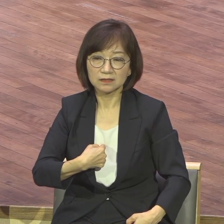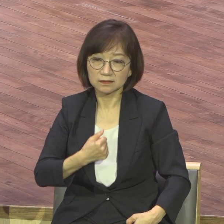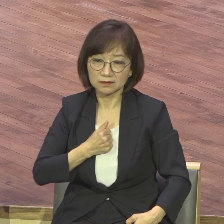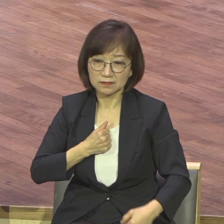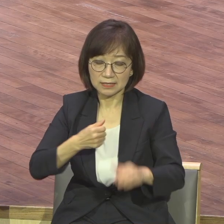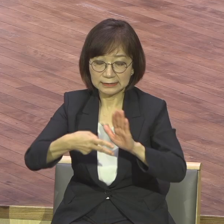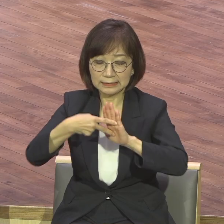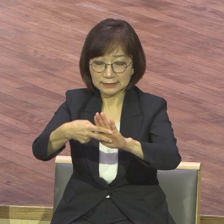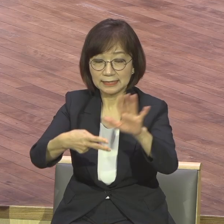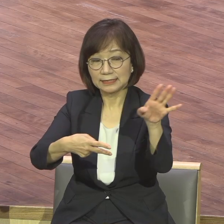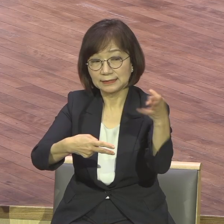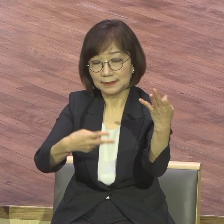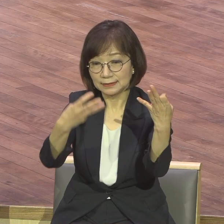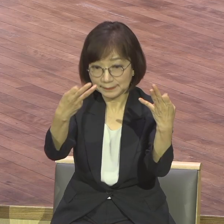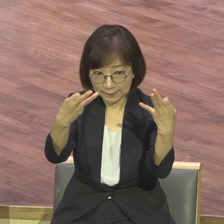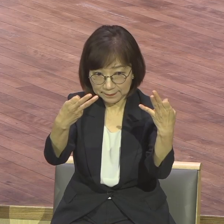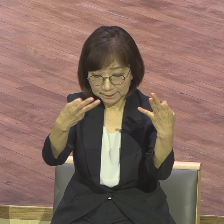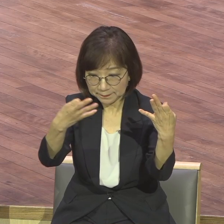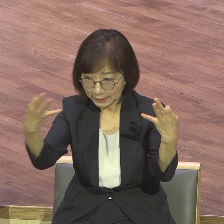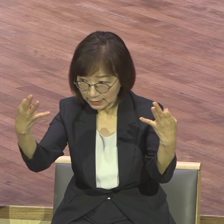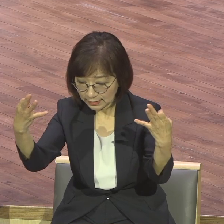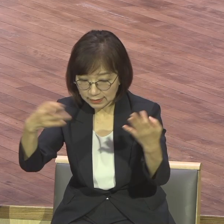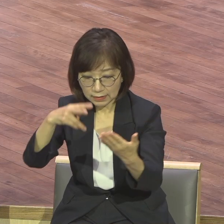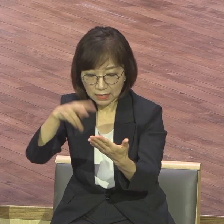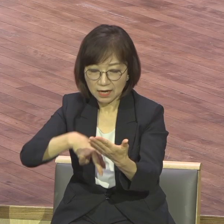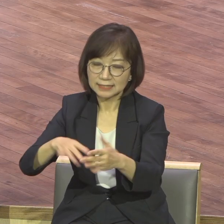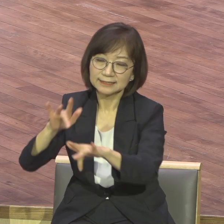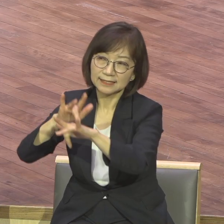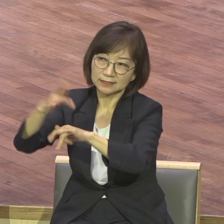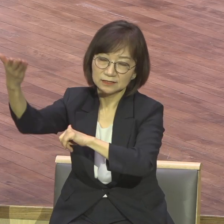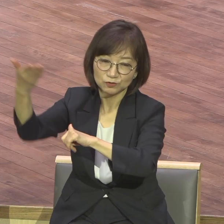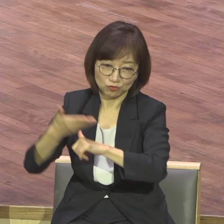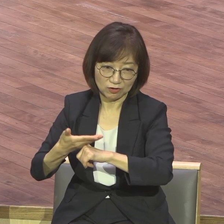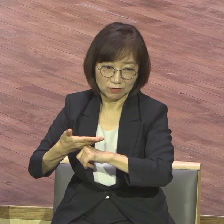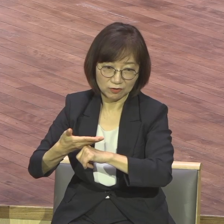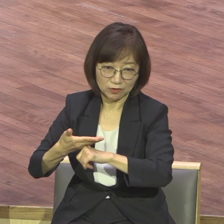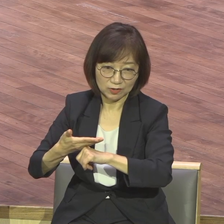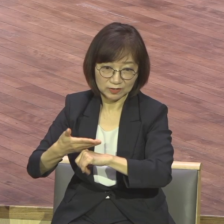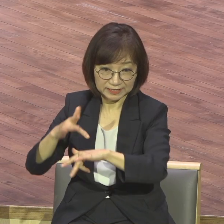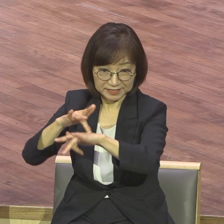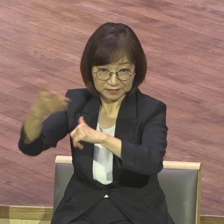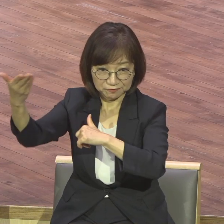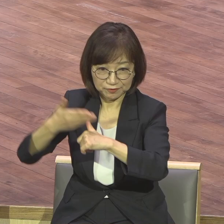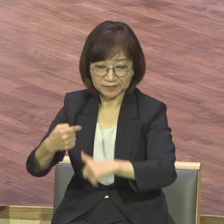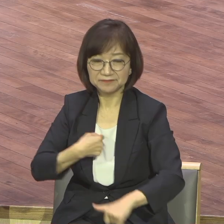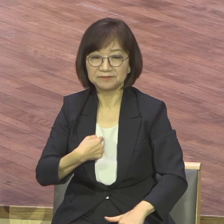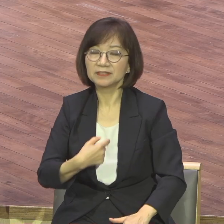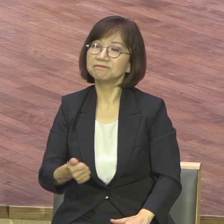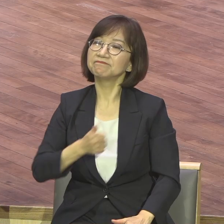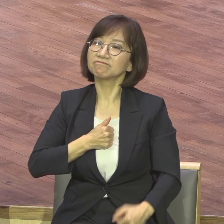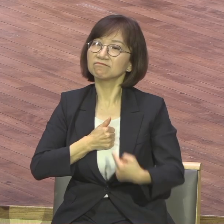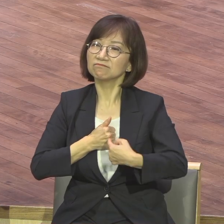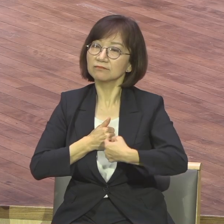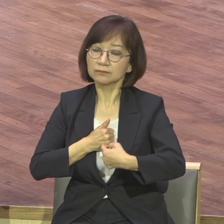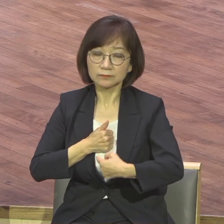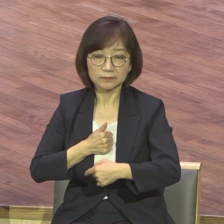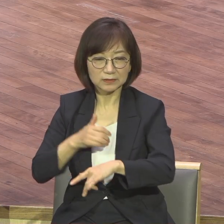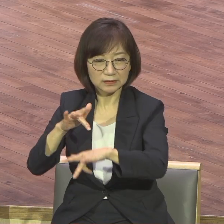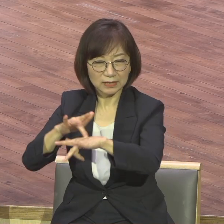13절 14절에 오면 이게 사단이 품은 생각이에요 사단이 주는 마음이라니까 내가 하늘에 올라